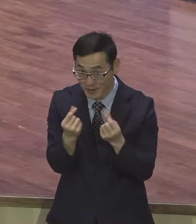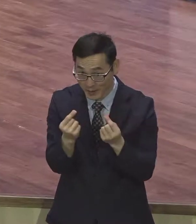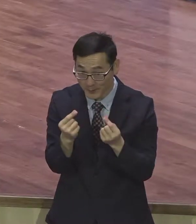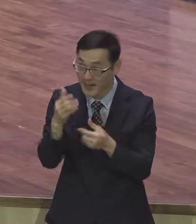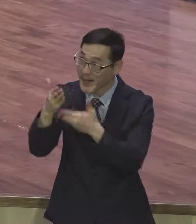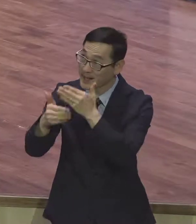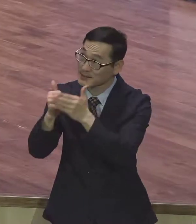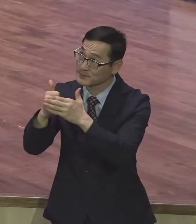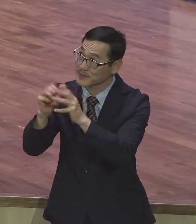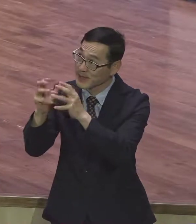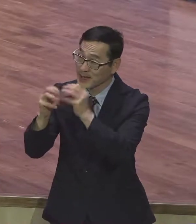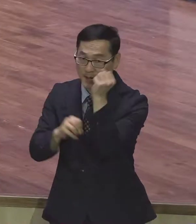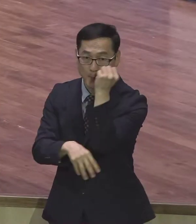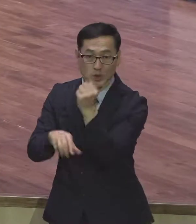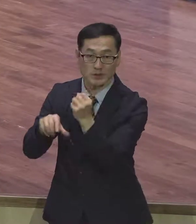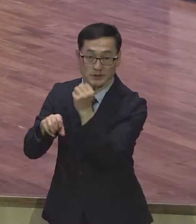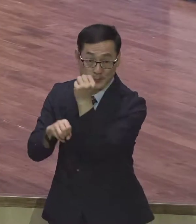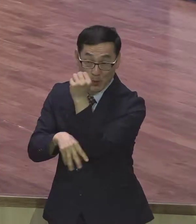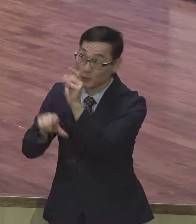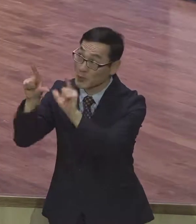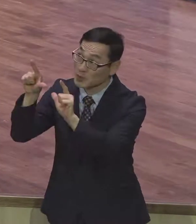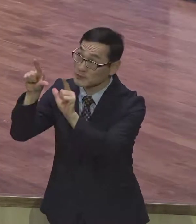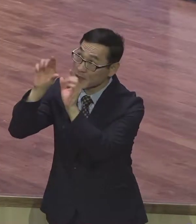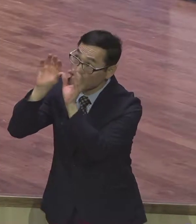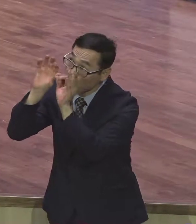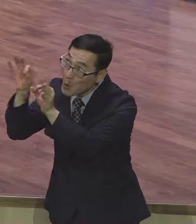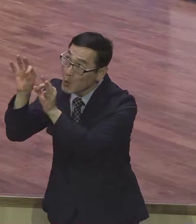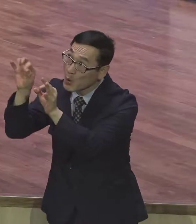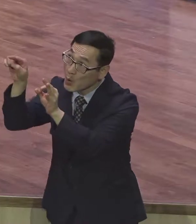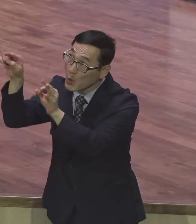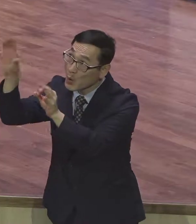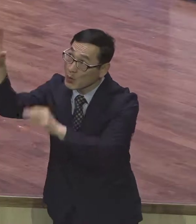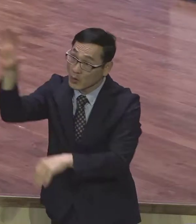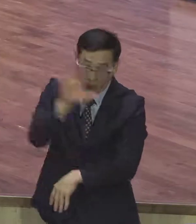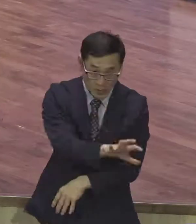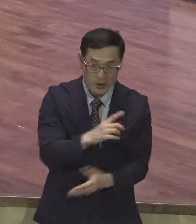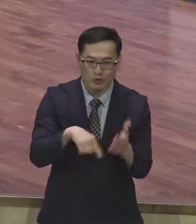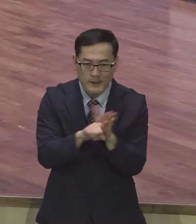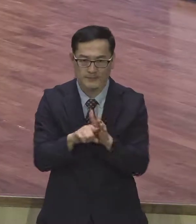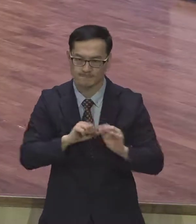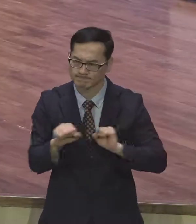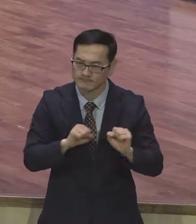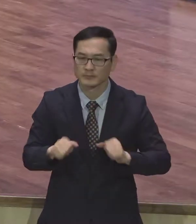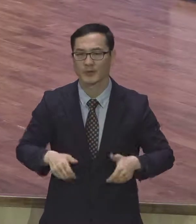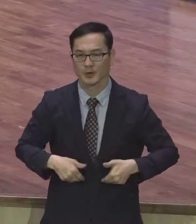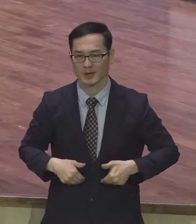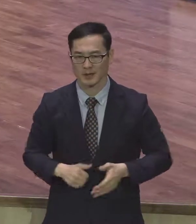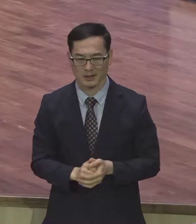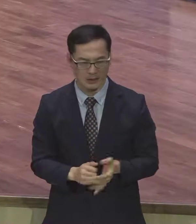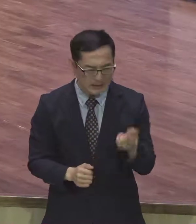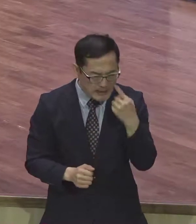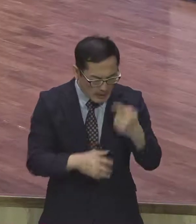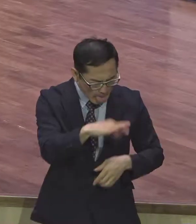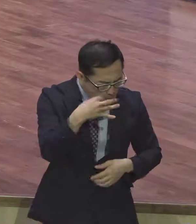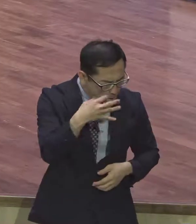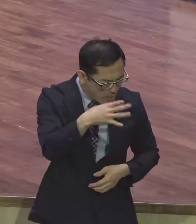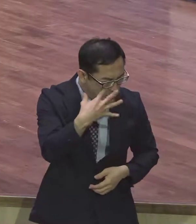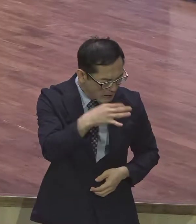성도들이 한 방향으로 나가야 돼요. 본질을 알아야 돼요. 본질. 소소한 거 이런 거 보지 말고 본질을 봐야 돼요. 이렇게